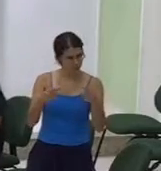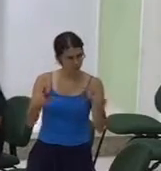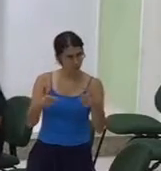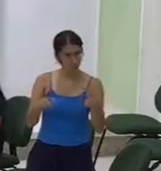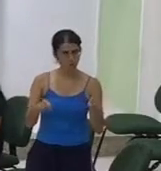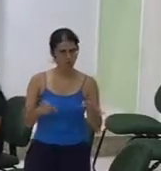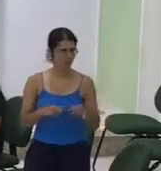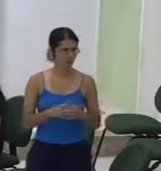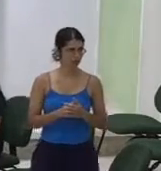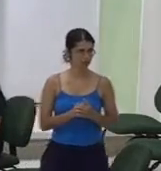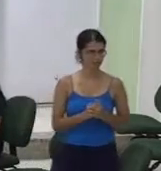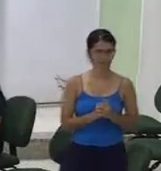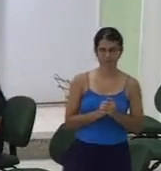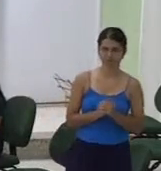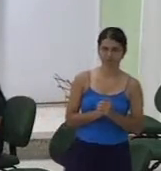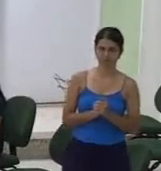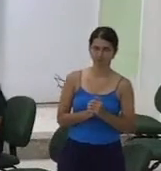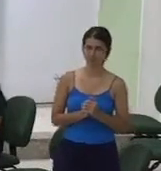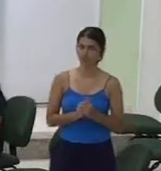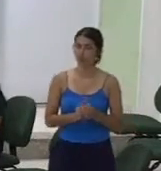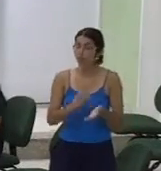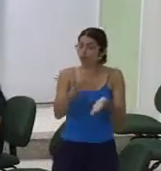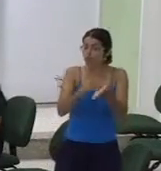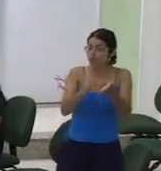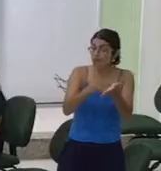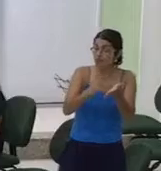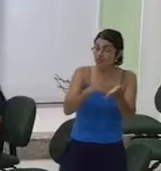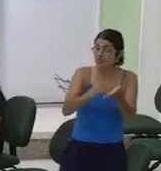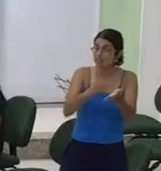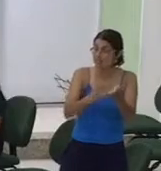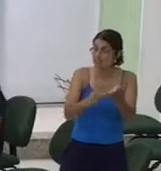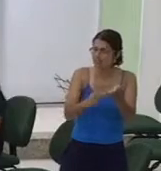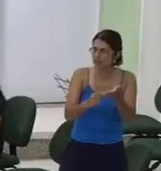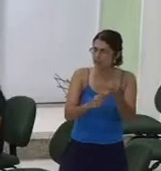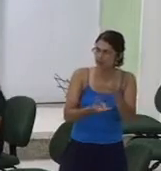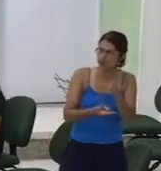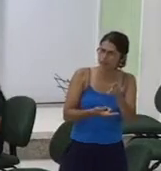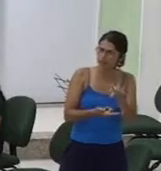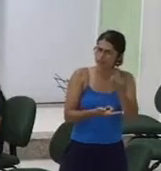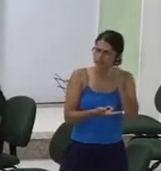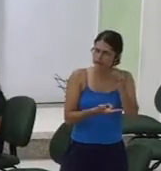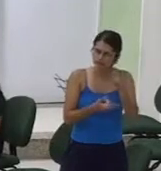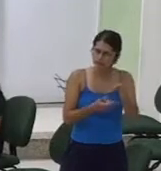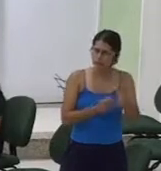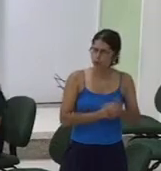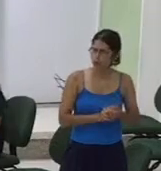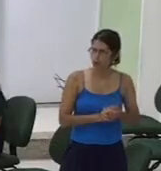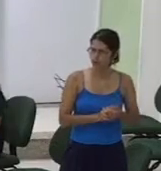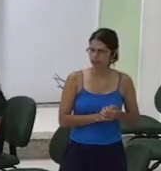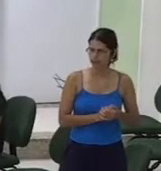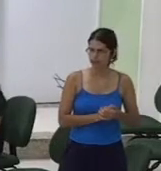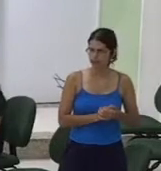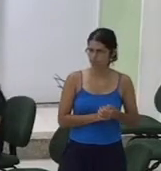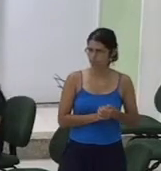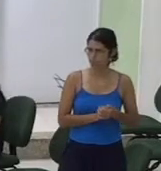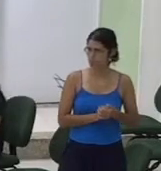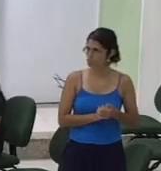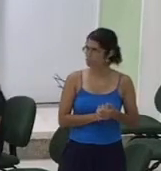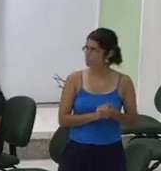Esse versículo Eu não tinha tentado Para a letra Do louvor Que o nosso Lúcio cantou Como disse o menino Que